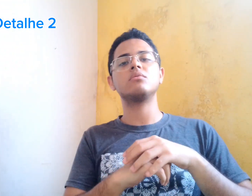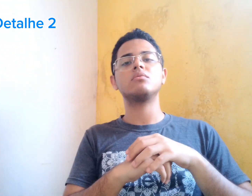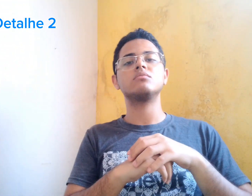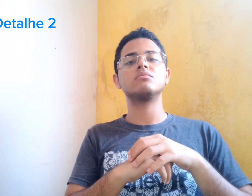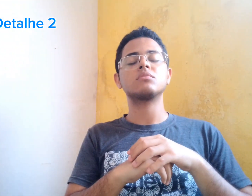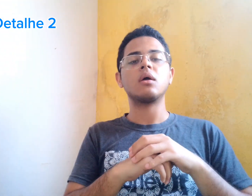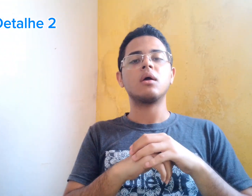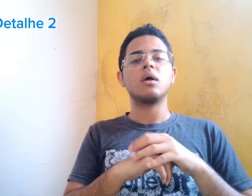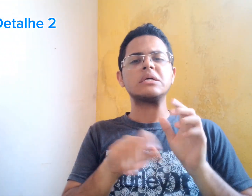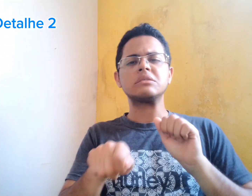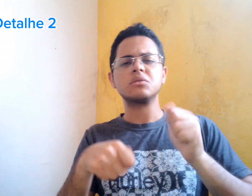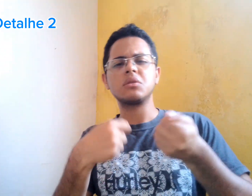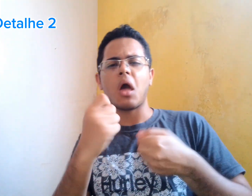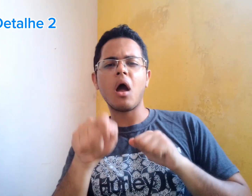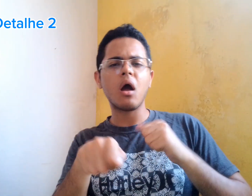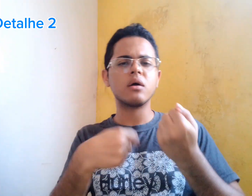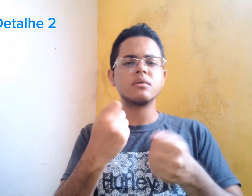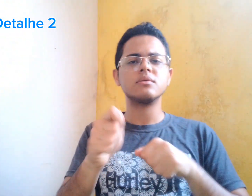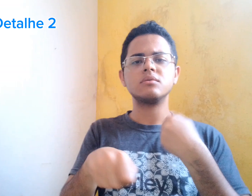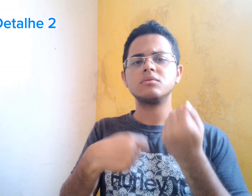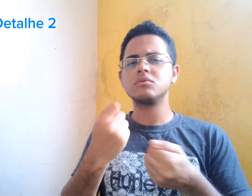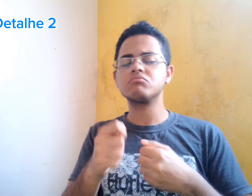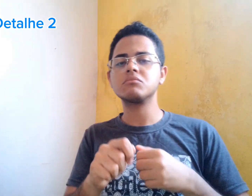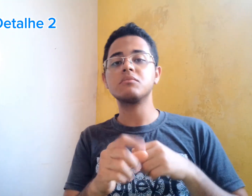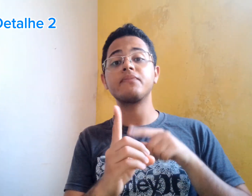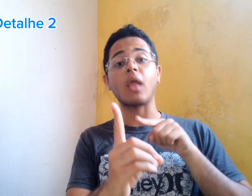estátio, vários sinais.